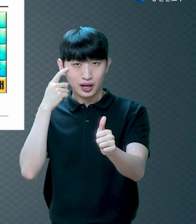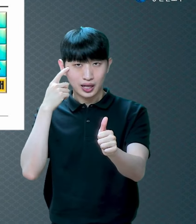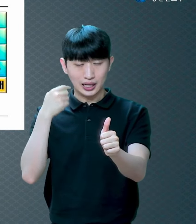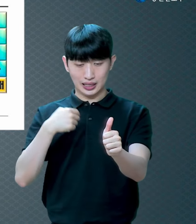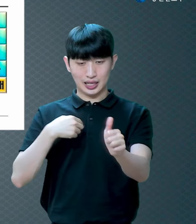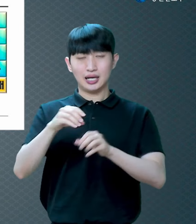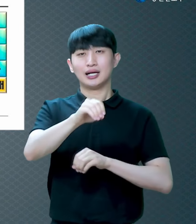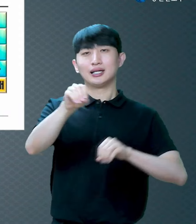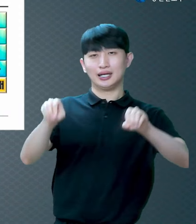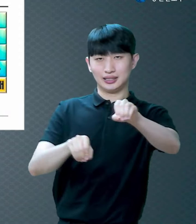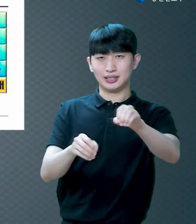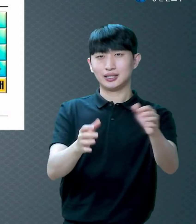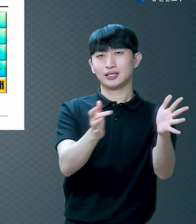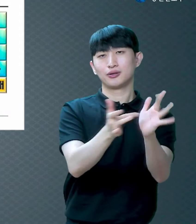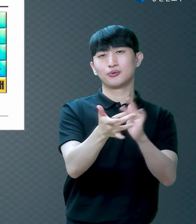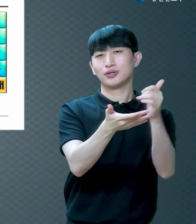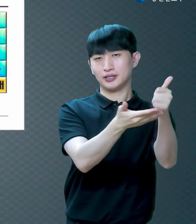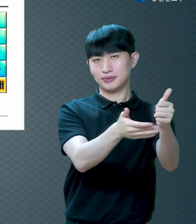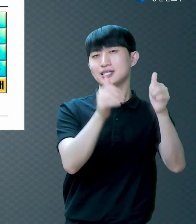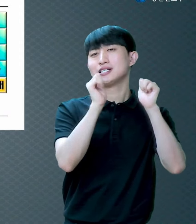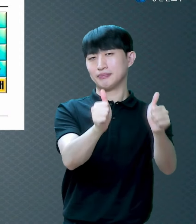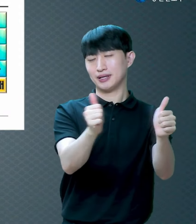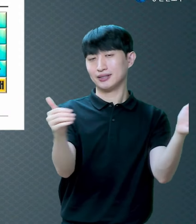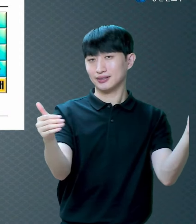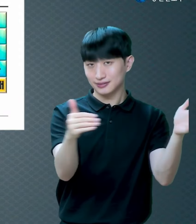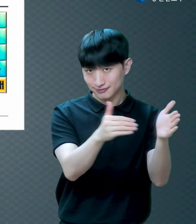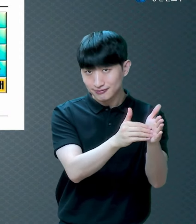심판 안 받는다 그리고